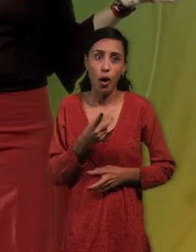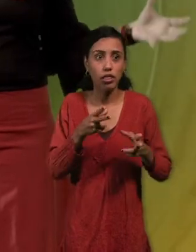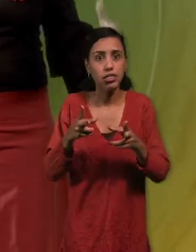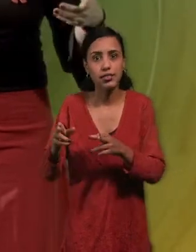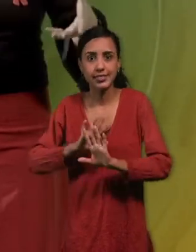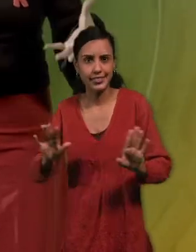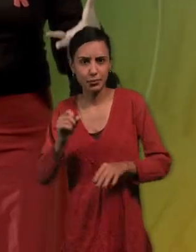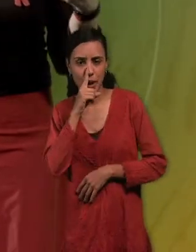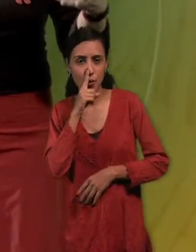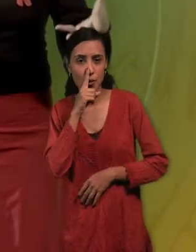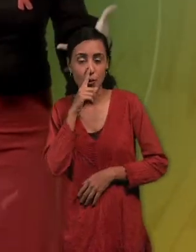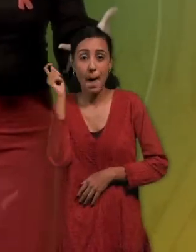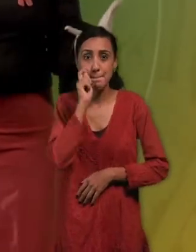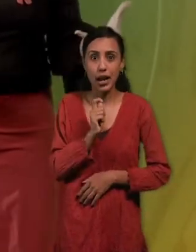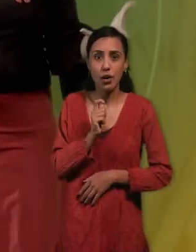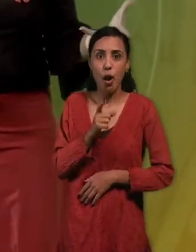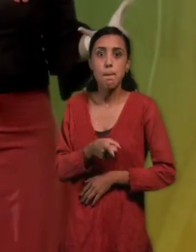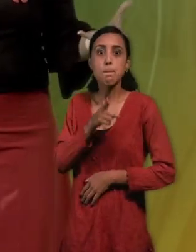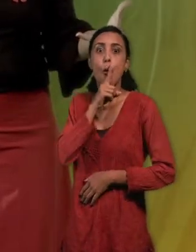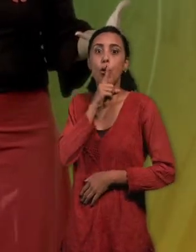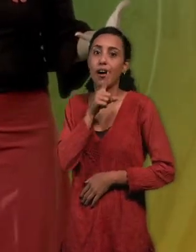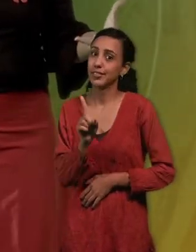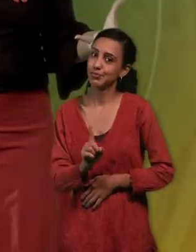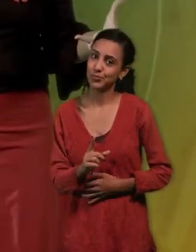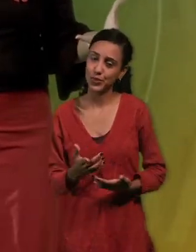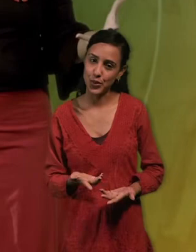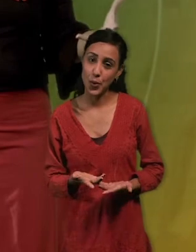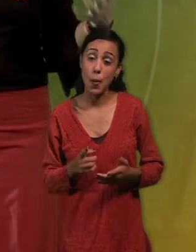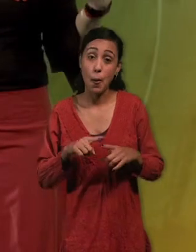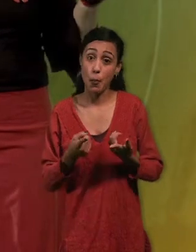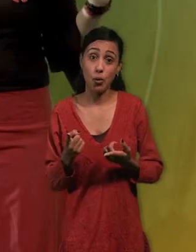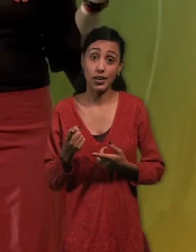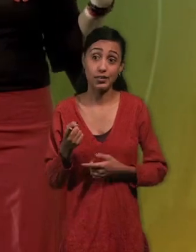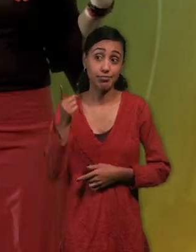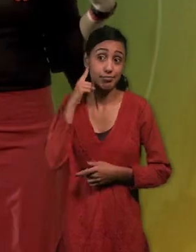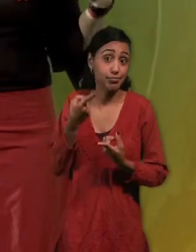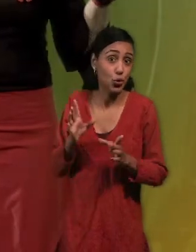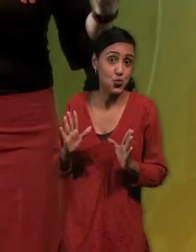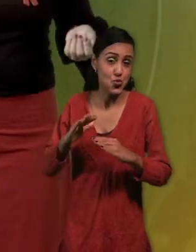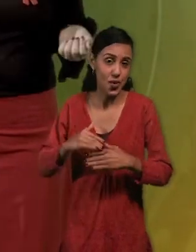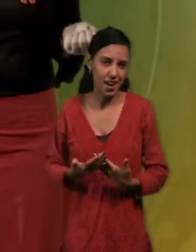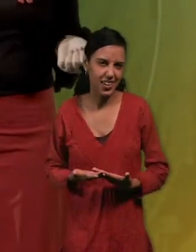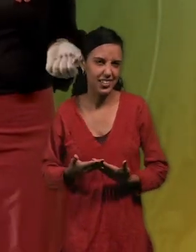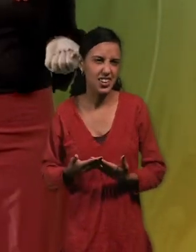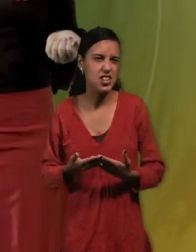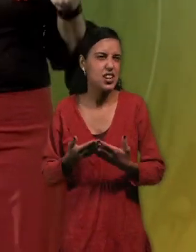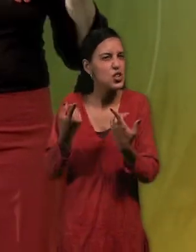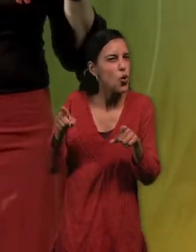Porque cuando estamos grabando en animación storm motion no estamos grabando sonido. Y hay que pensar entonces qué sonidos vamos a colocar. Si